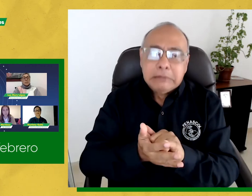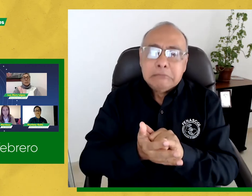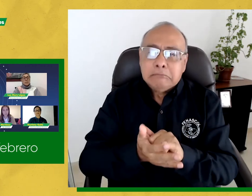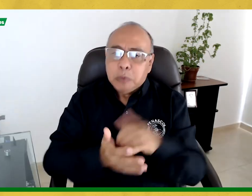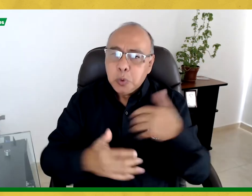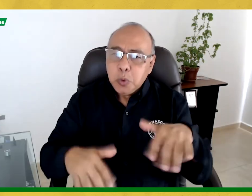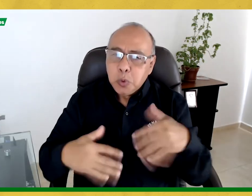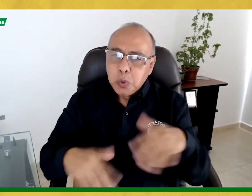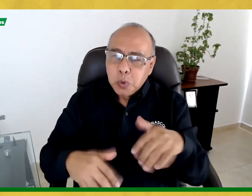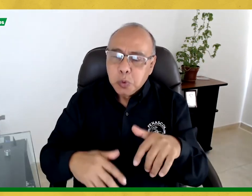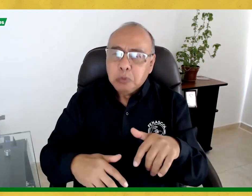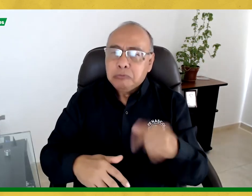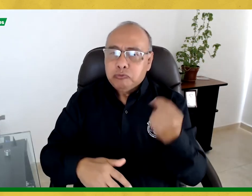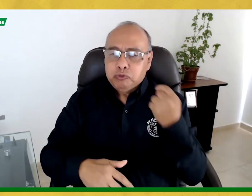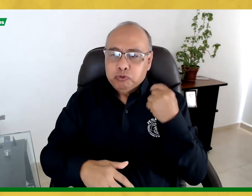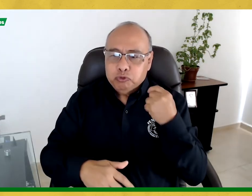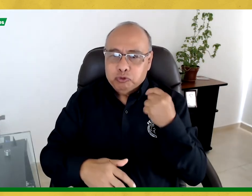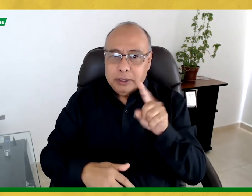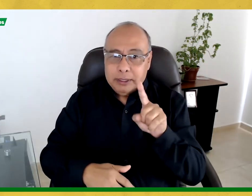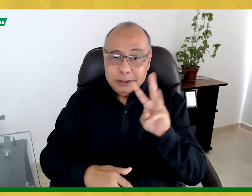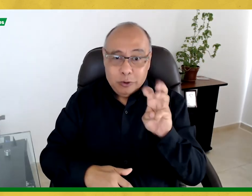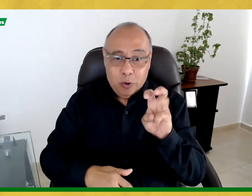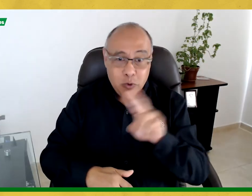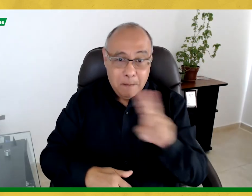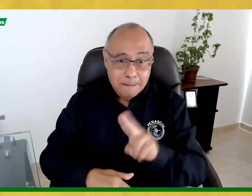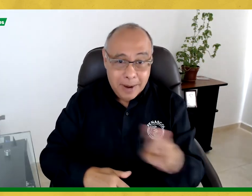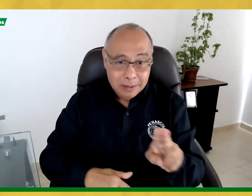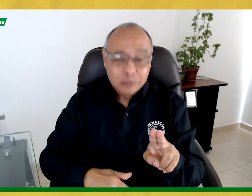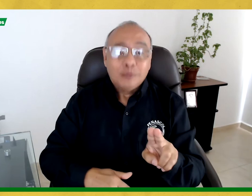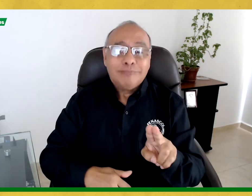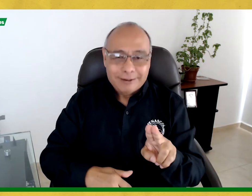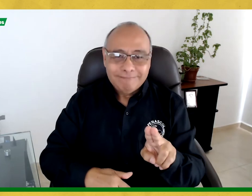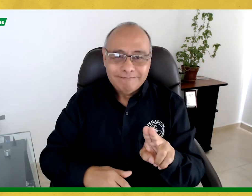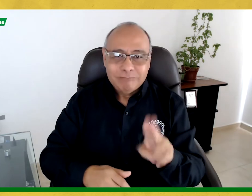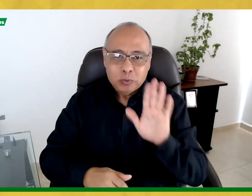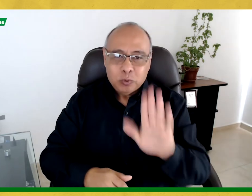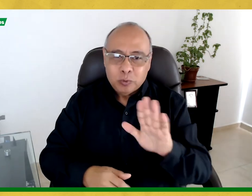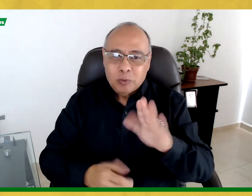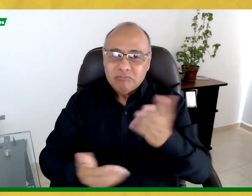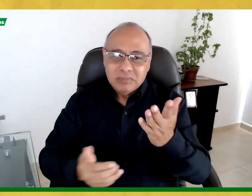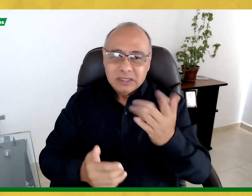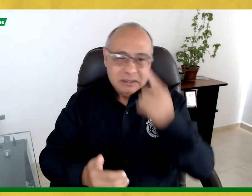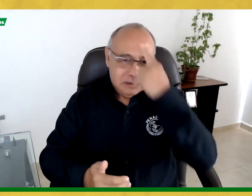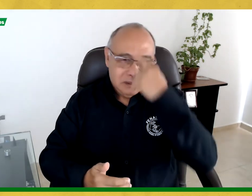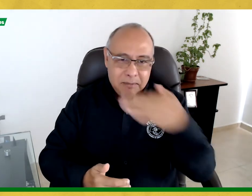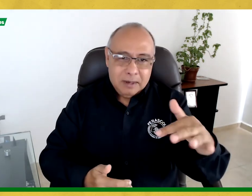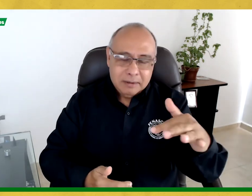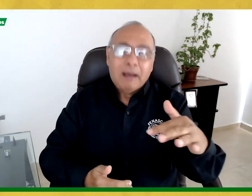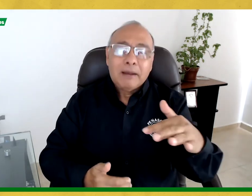proceso. Hace poco, el pasado 18 de marzo, en Santa Marta, la